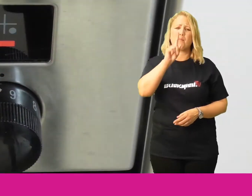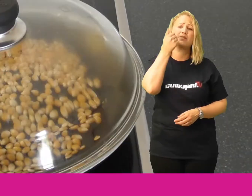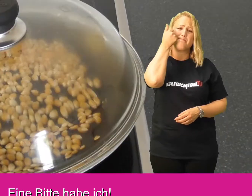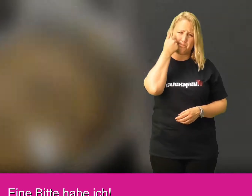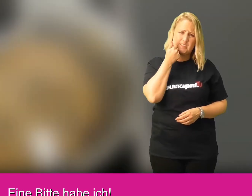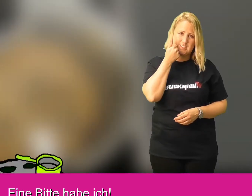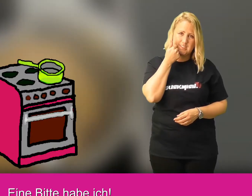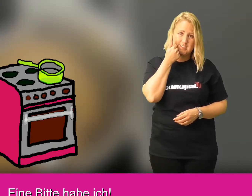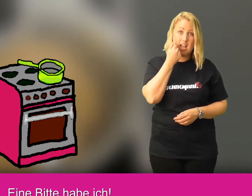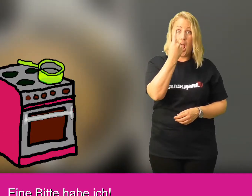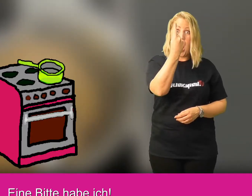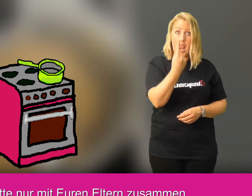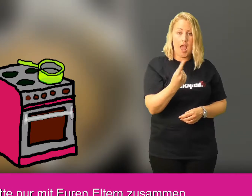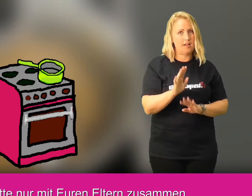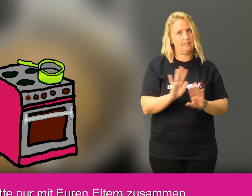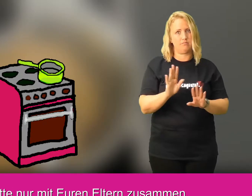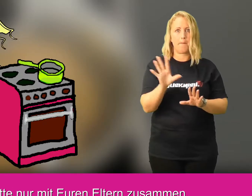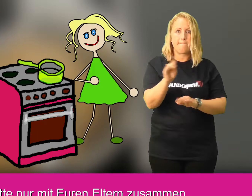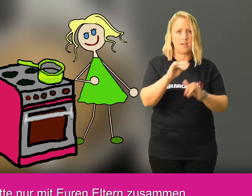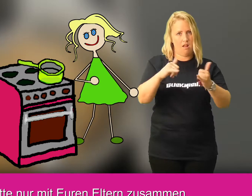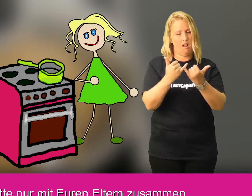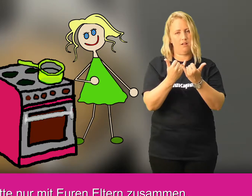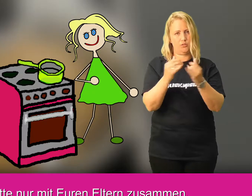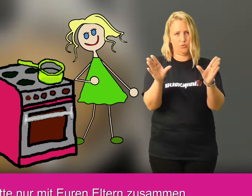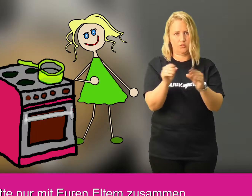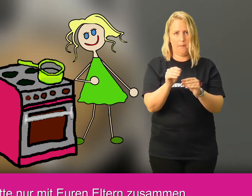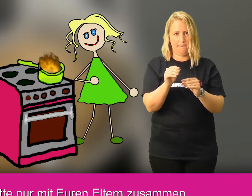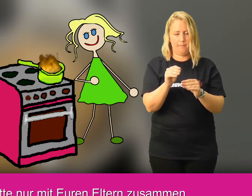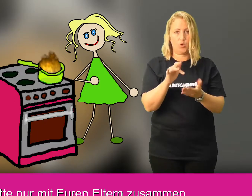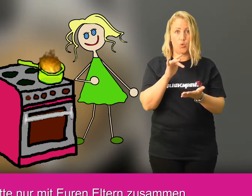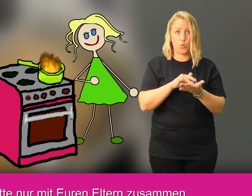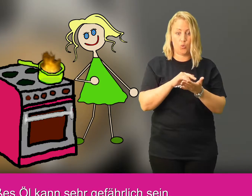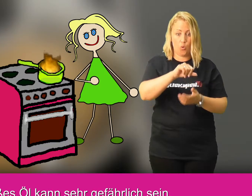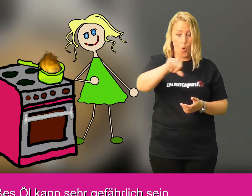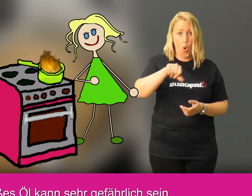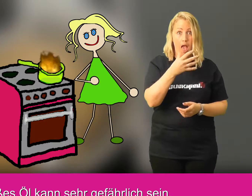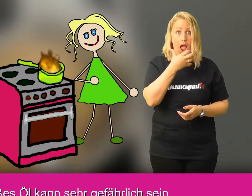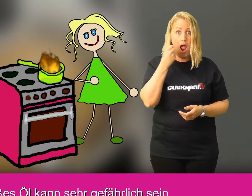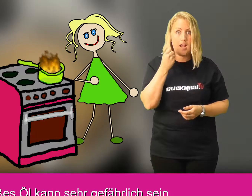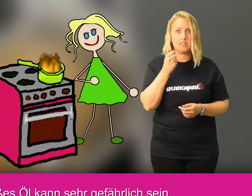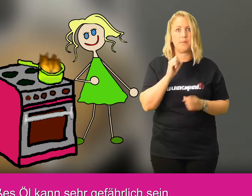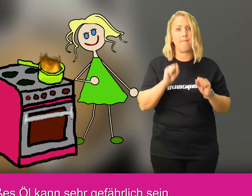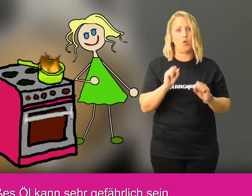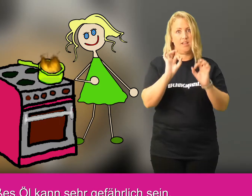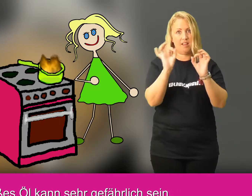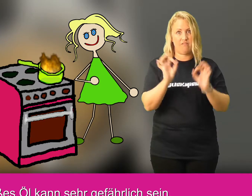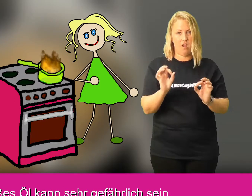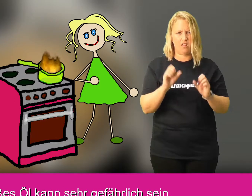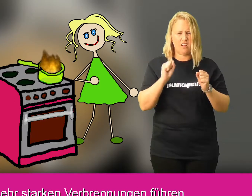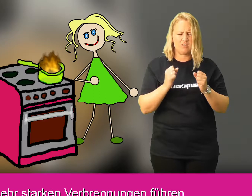eine bitte habe ich macht das bitte nur mit euren eltern zusammen denn heißes öl kann sehr gefährlich sein es kann